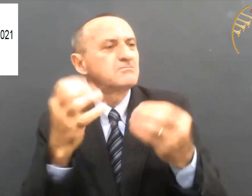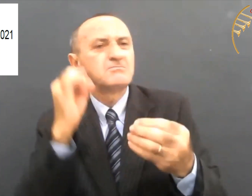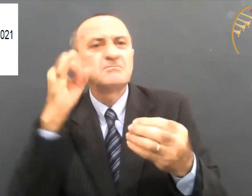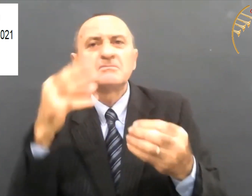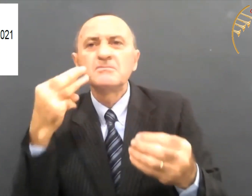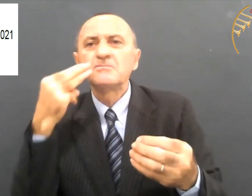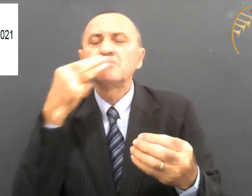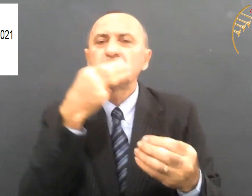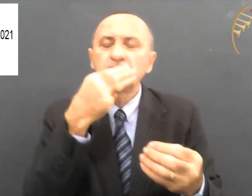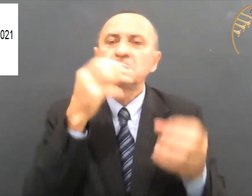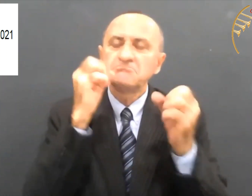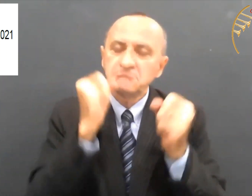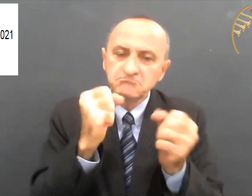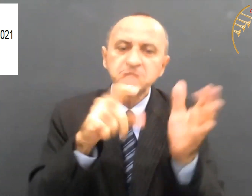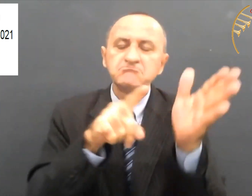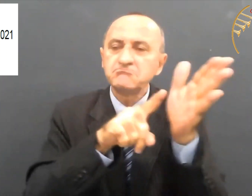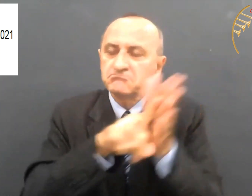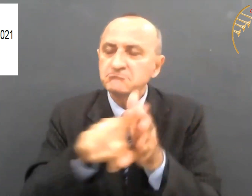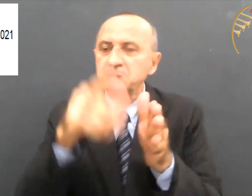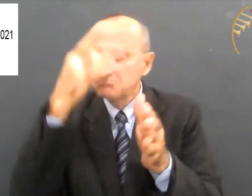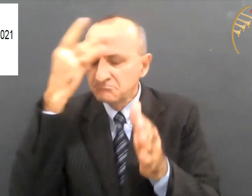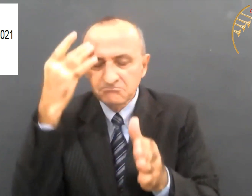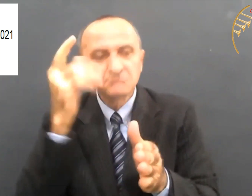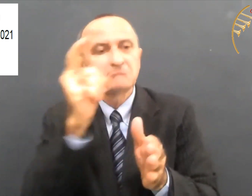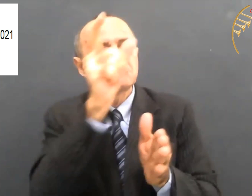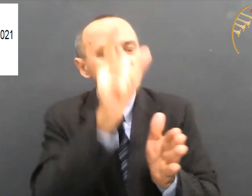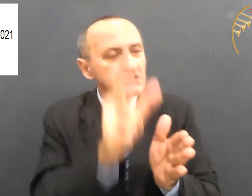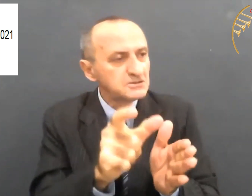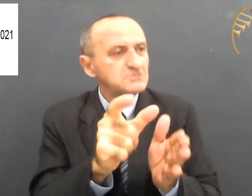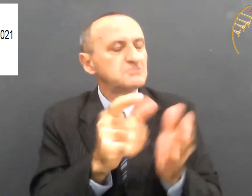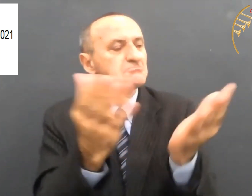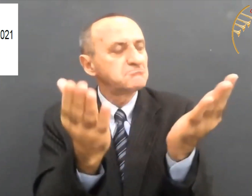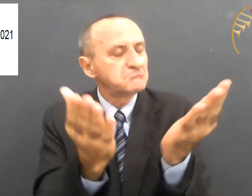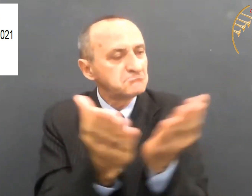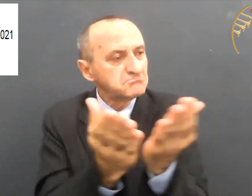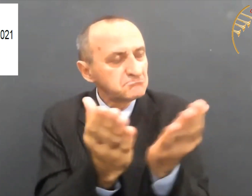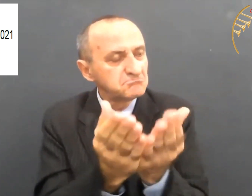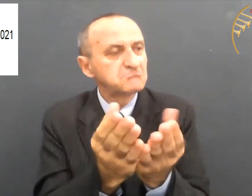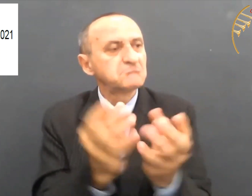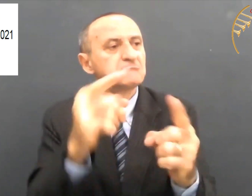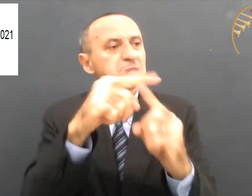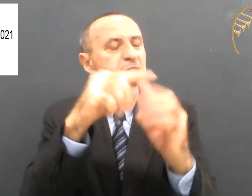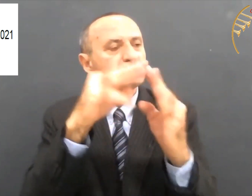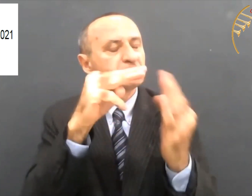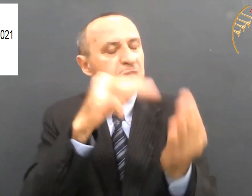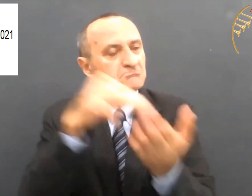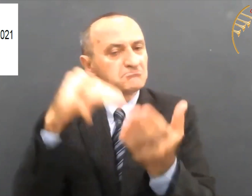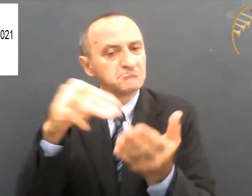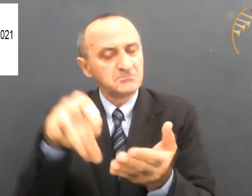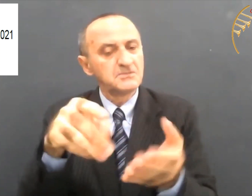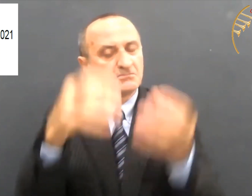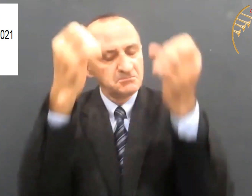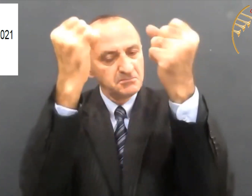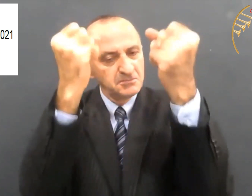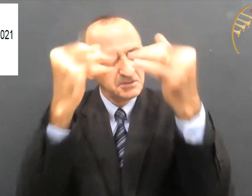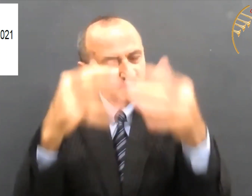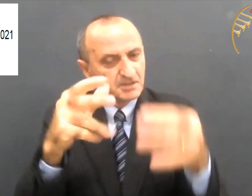dúvida como que jejua? Pergunte. Pergunte ao membro da igreja. Pergunte ao pastor,